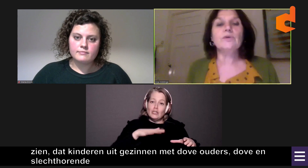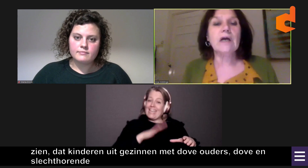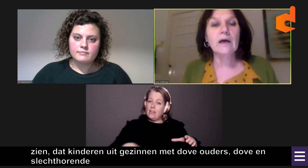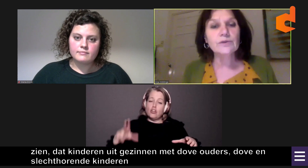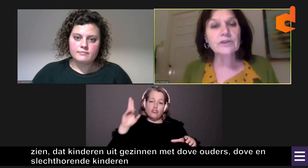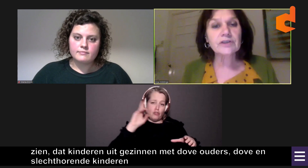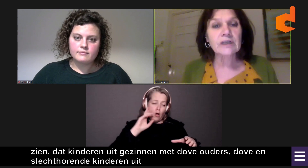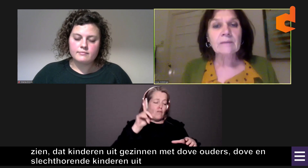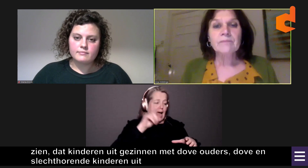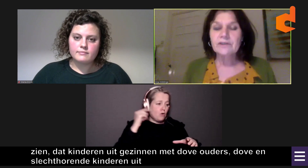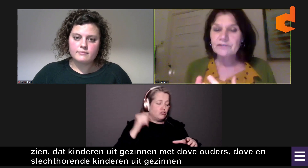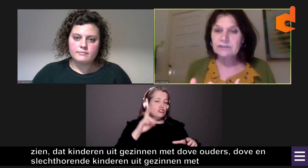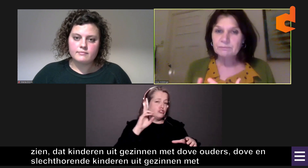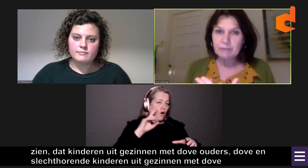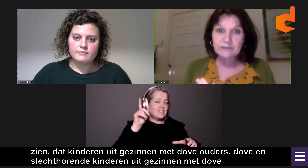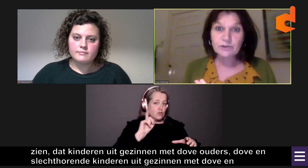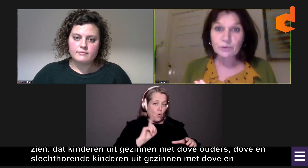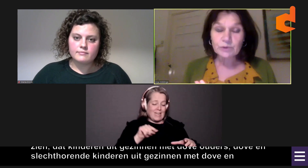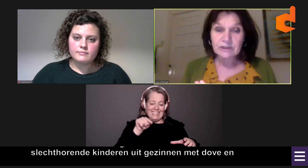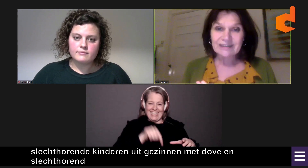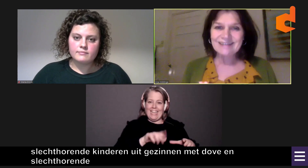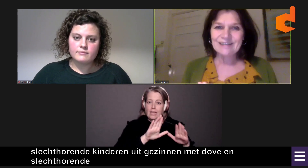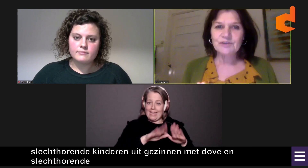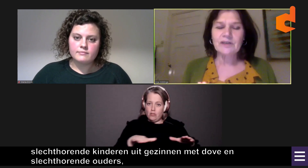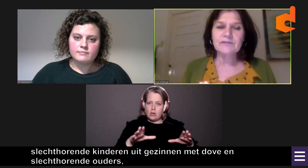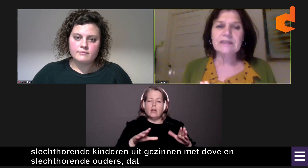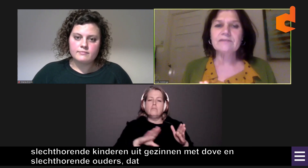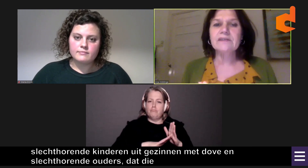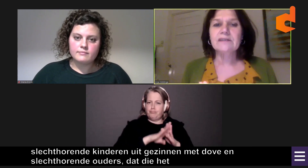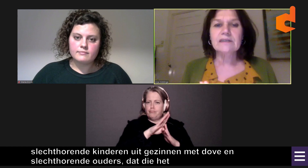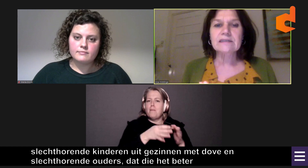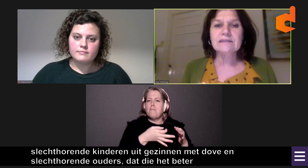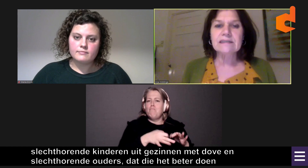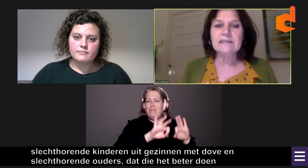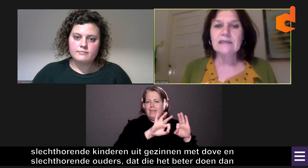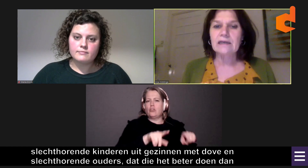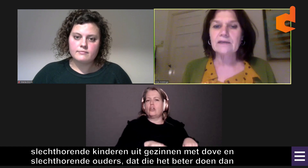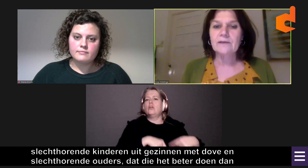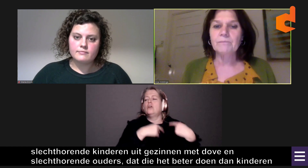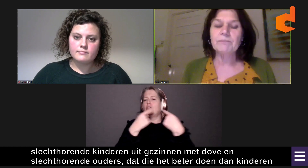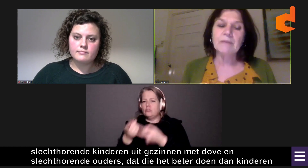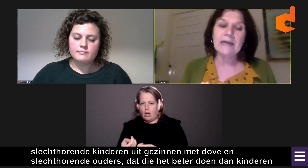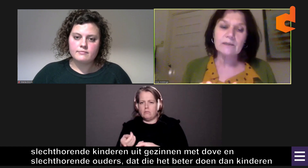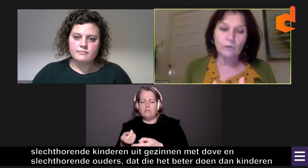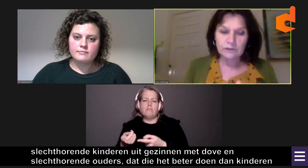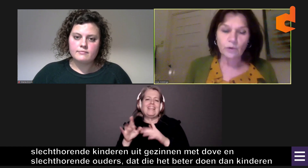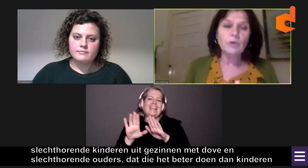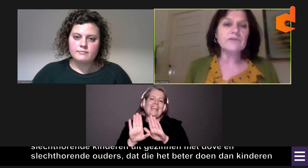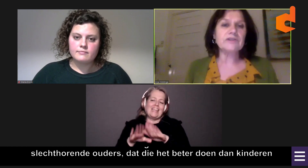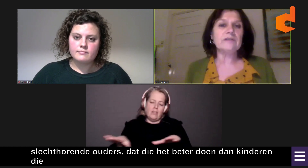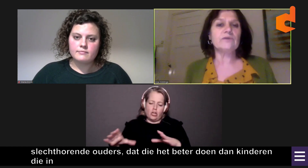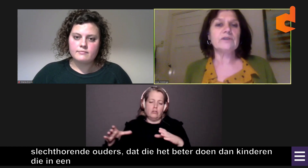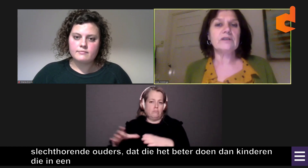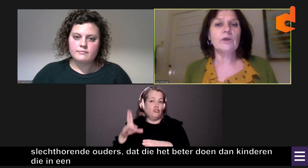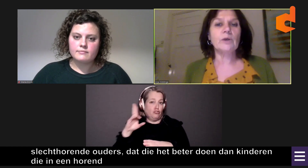en slechthorende ouders, dat die het beter doen dan kinderen die in een